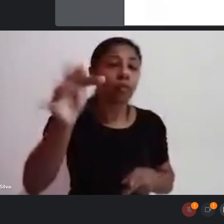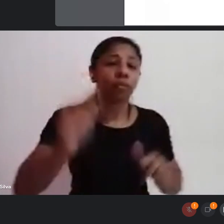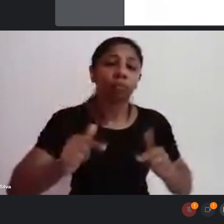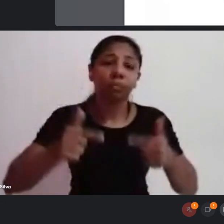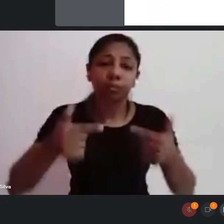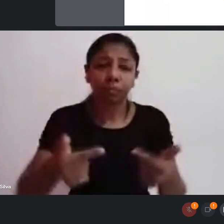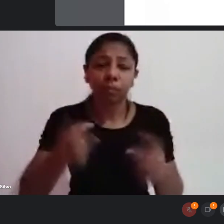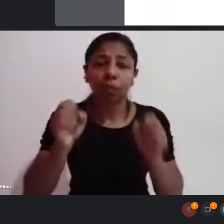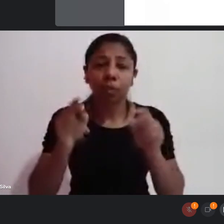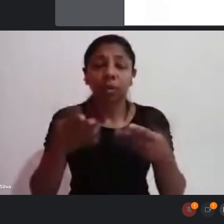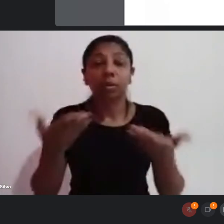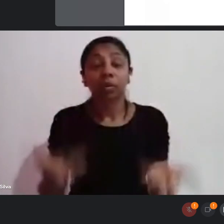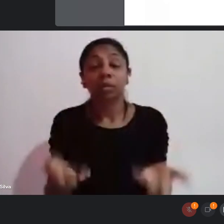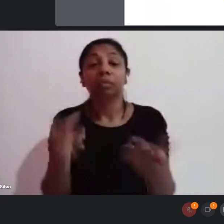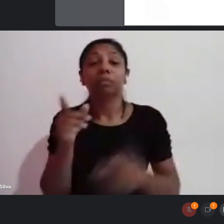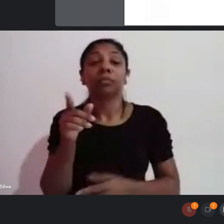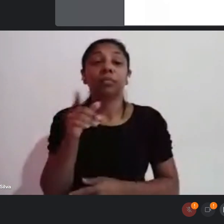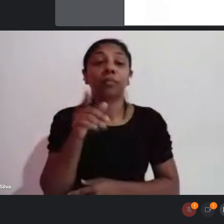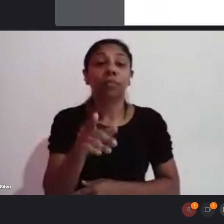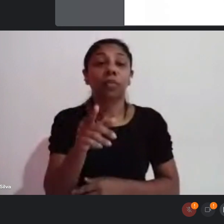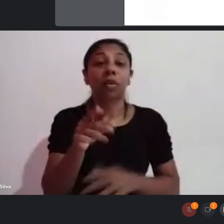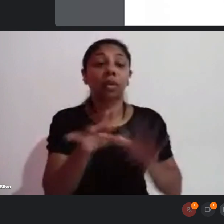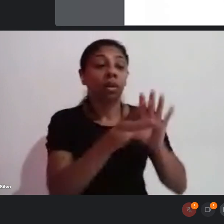E aí, como o inciso 1...